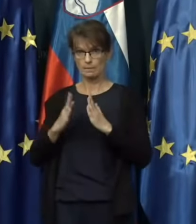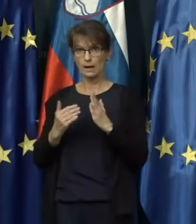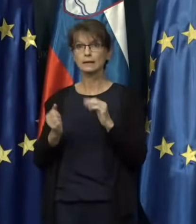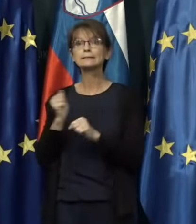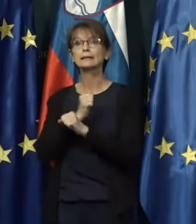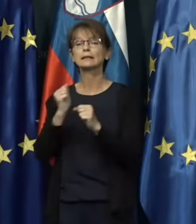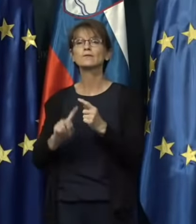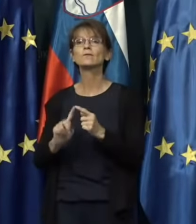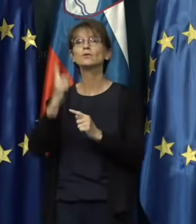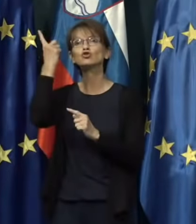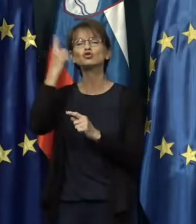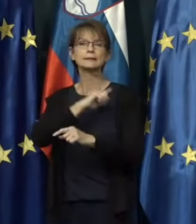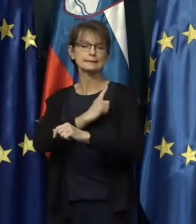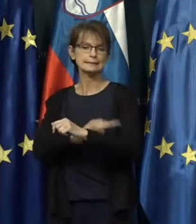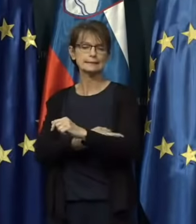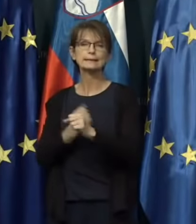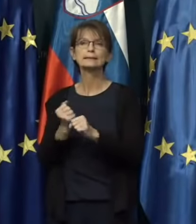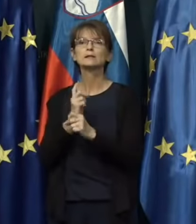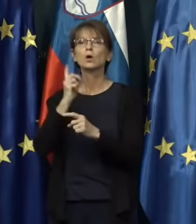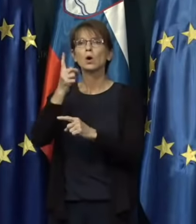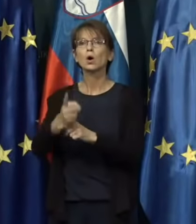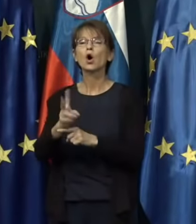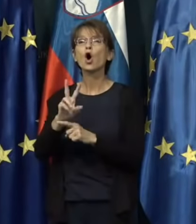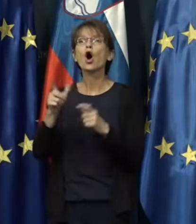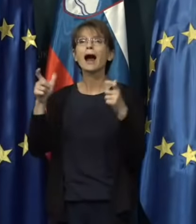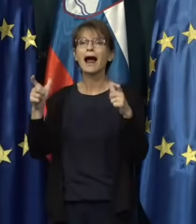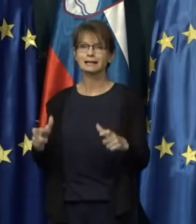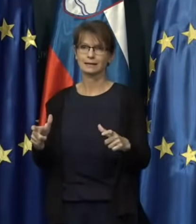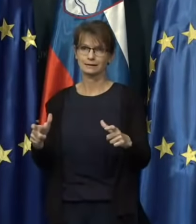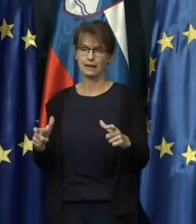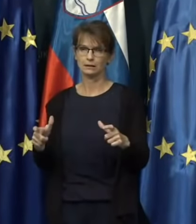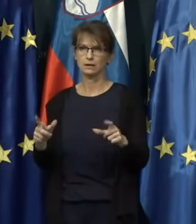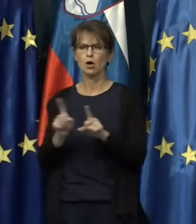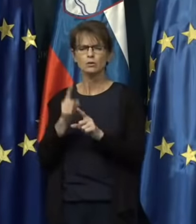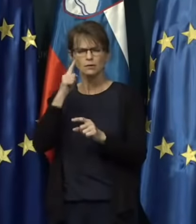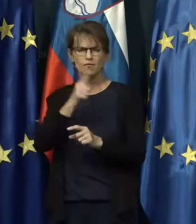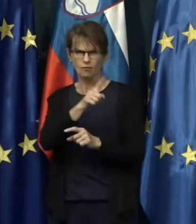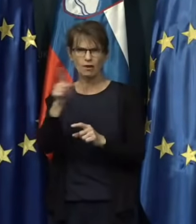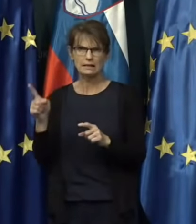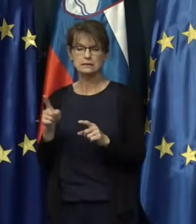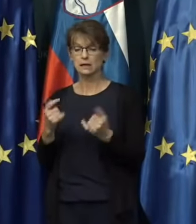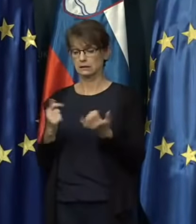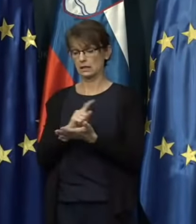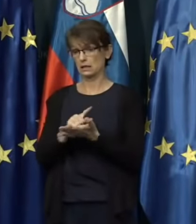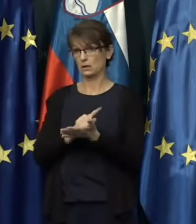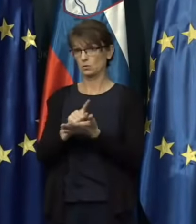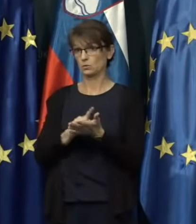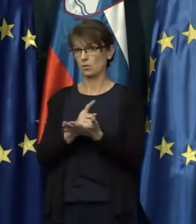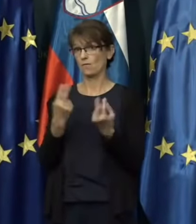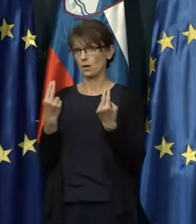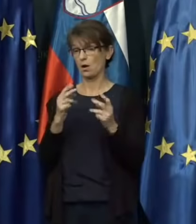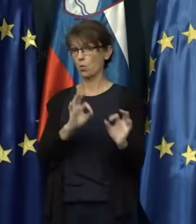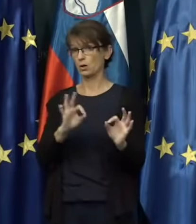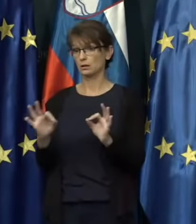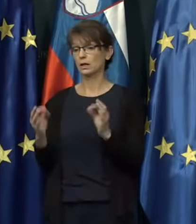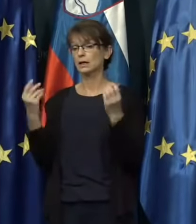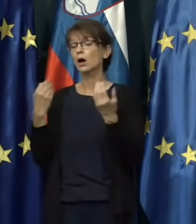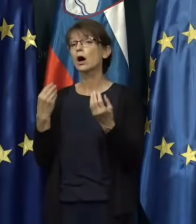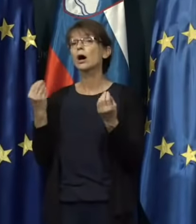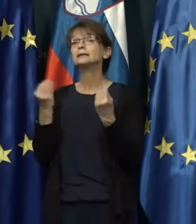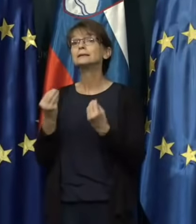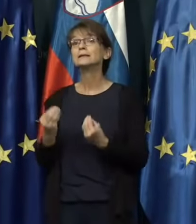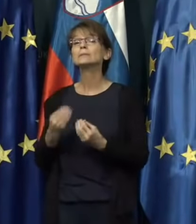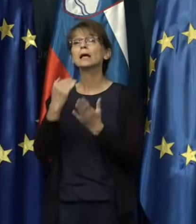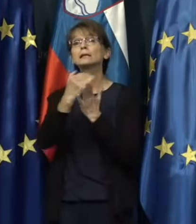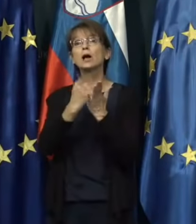zaradi odločbe o karanteni. Kot veste, je trenutno veljavna ureditev osnovnega sistemskega